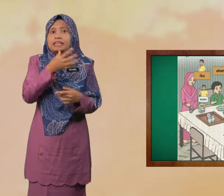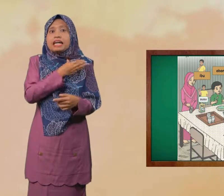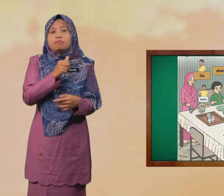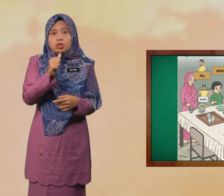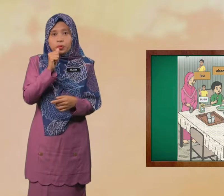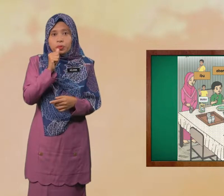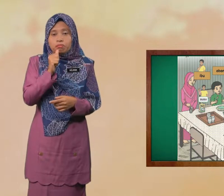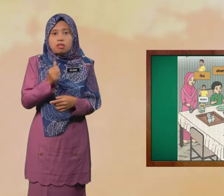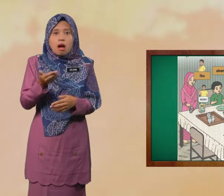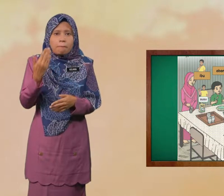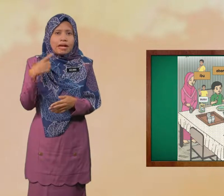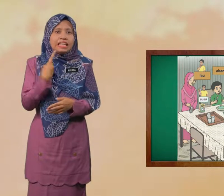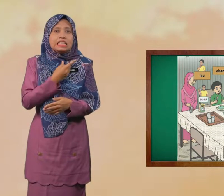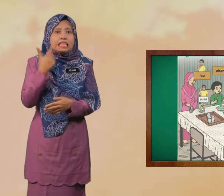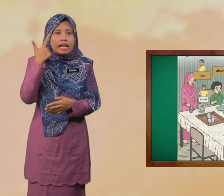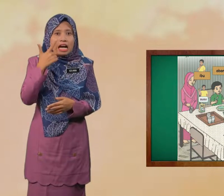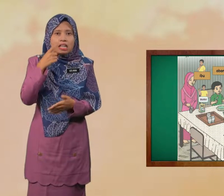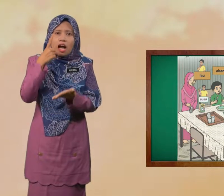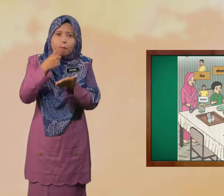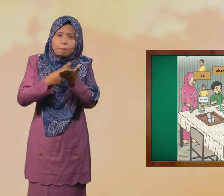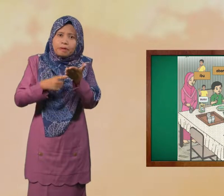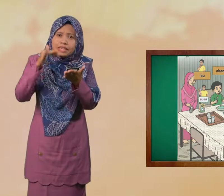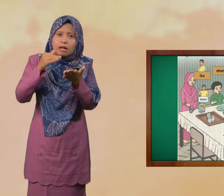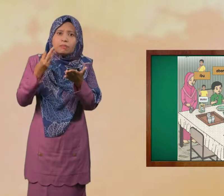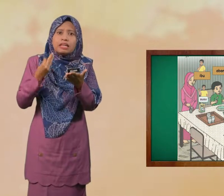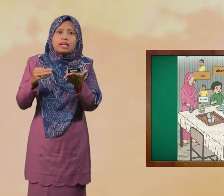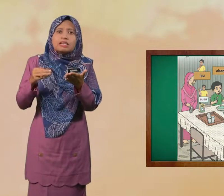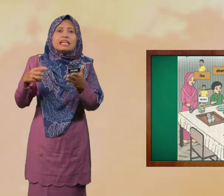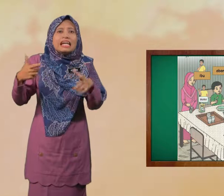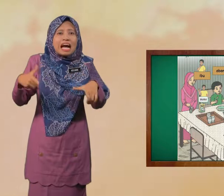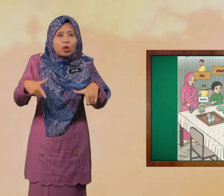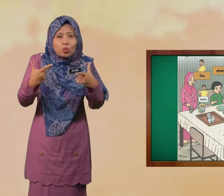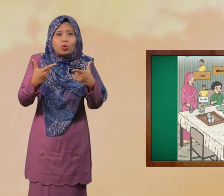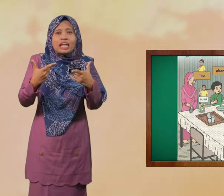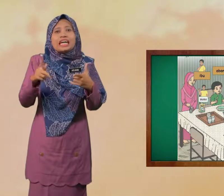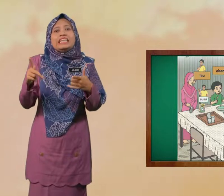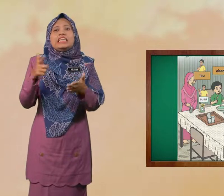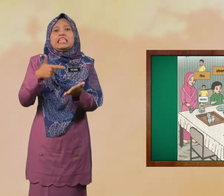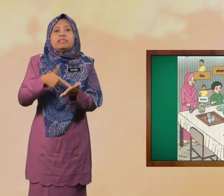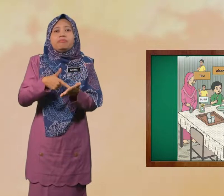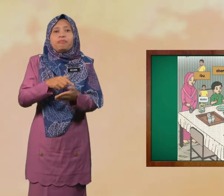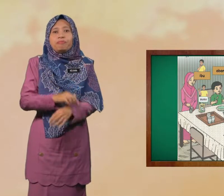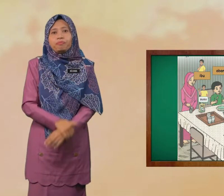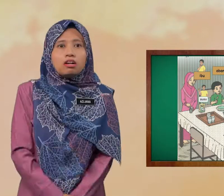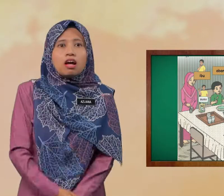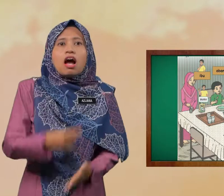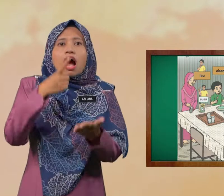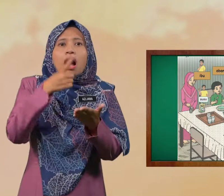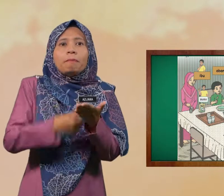Dan Minum Mari kita Lihat Apa yang Mereka Lakukan Lagi Apa